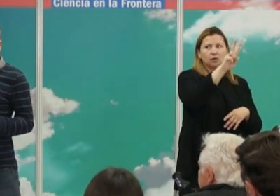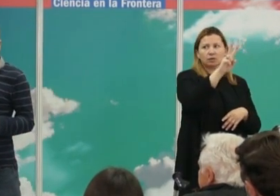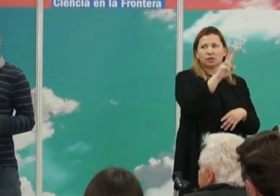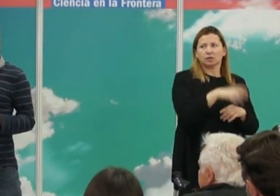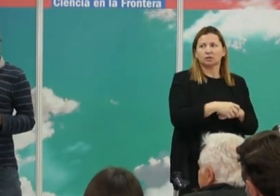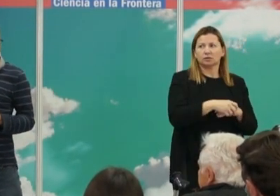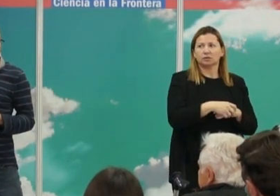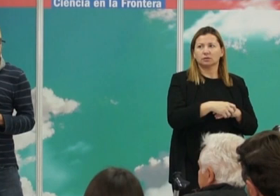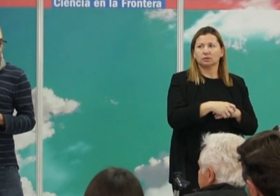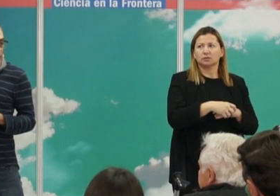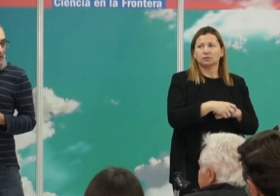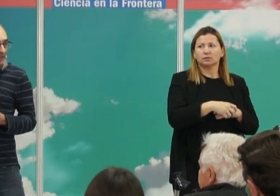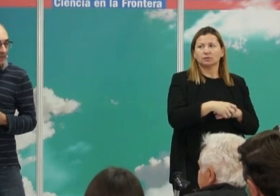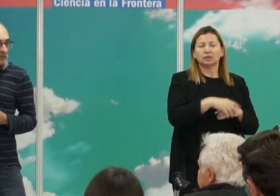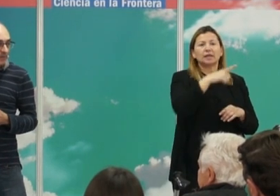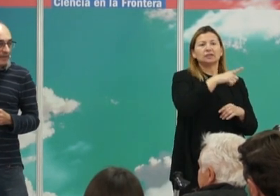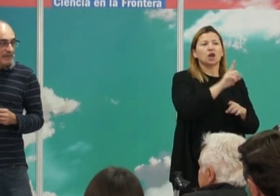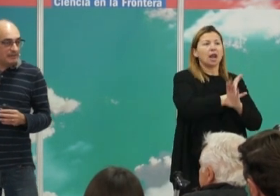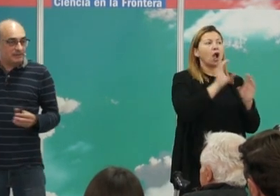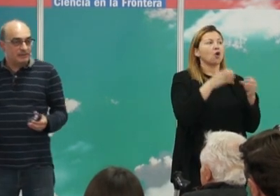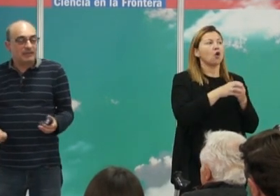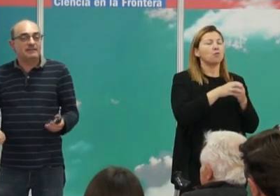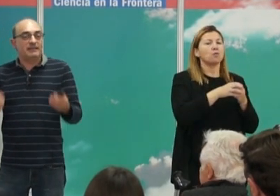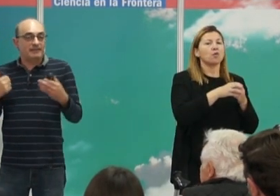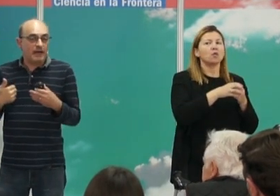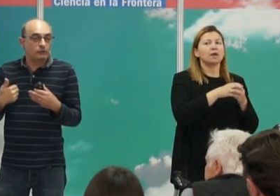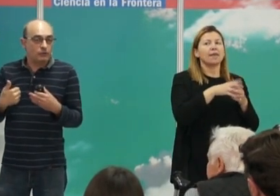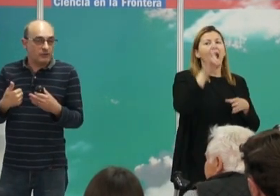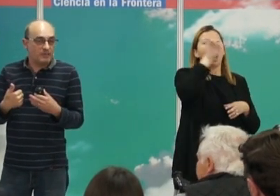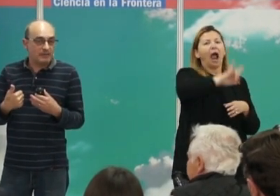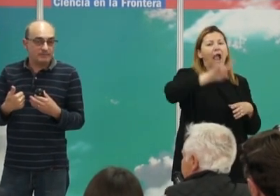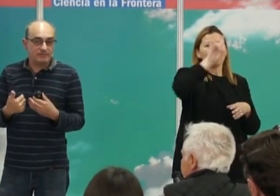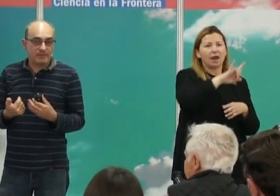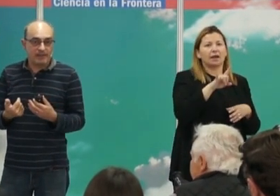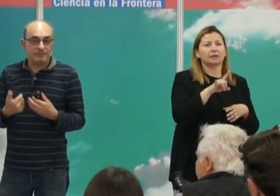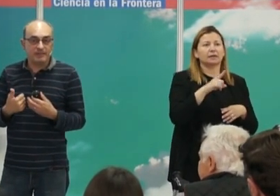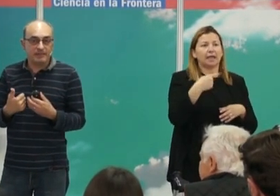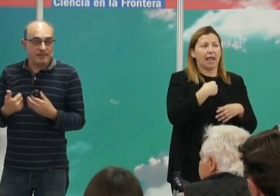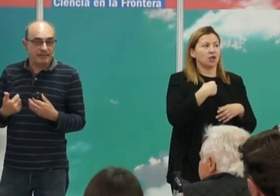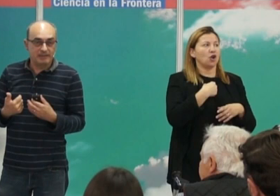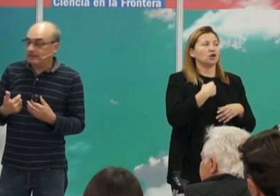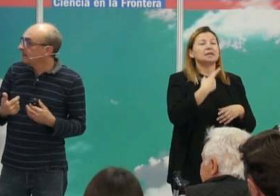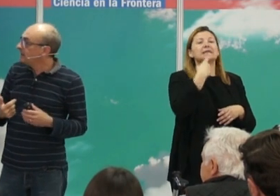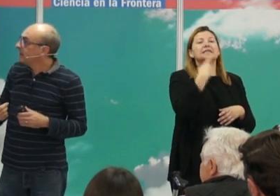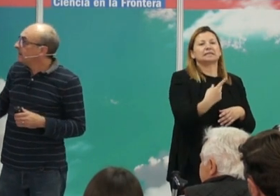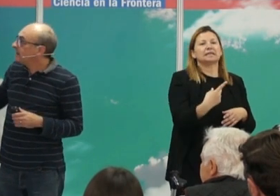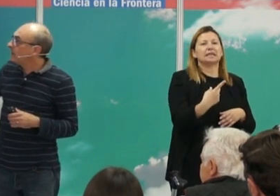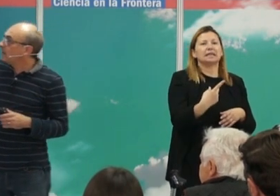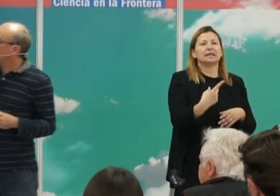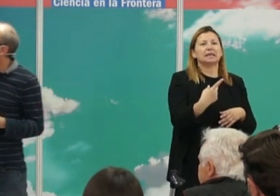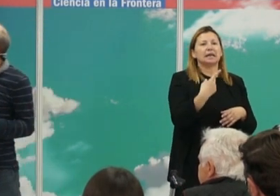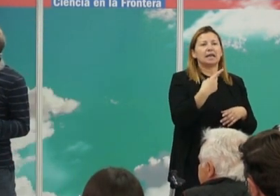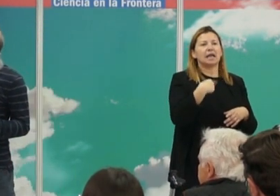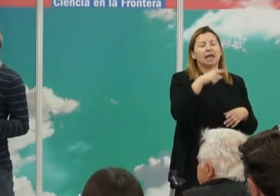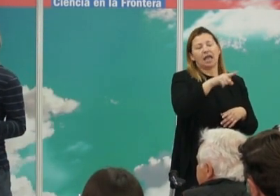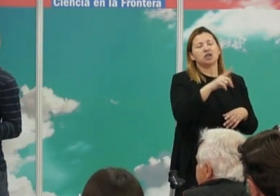porque estos hacen referencia a la comunidad afroamericana a la que se autodenomina africanoamericana y